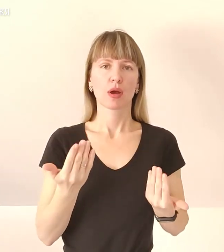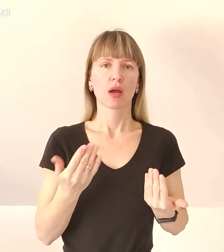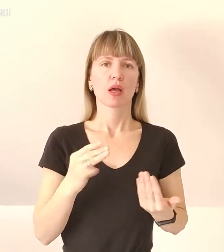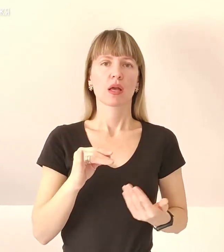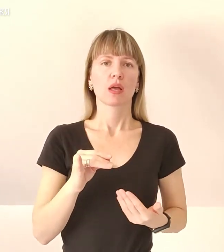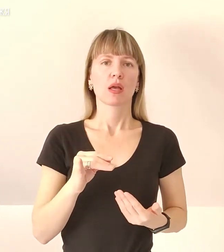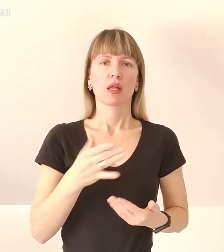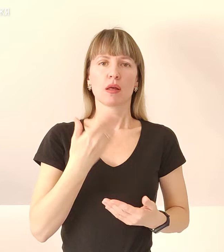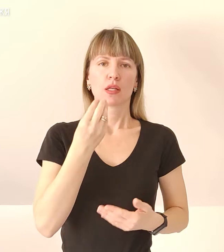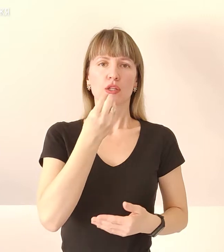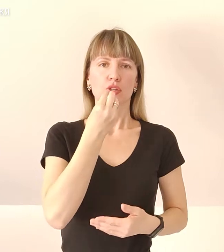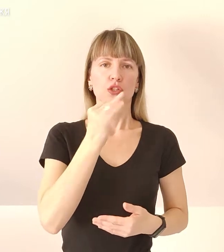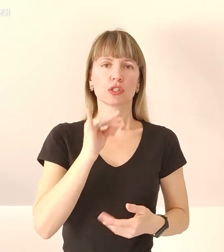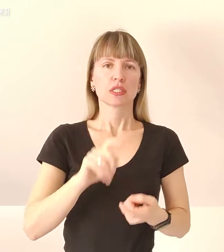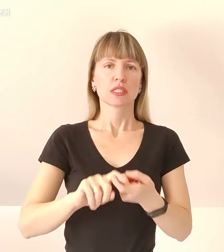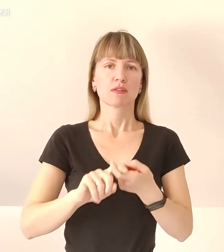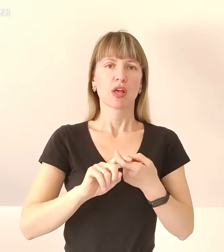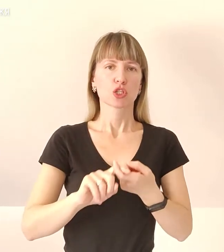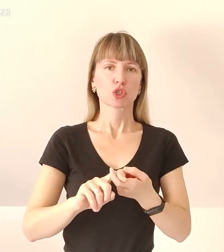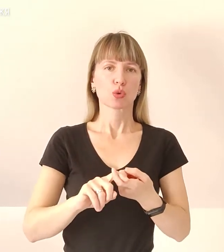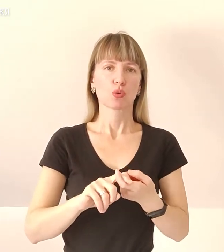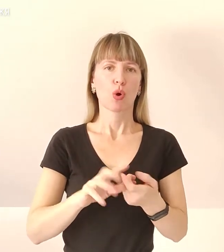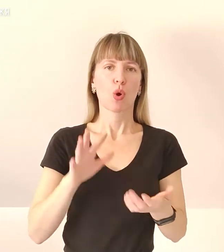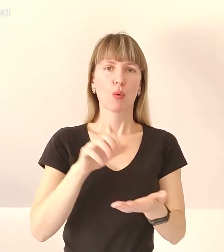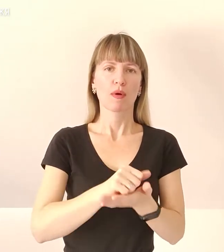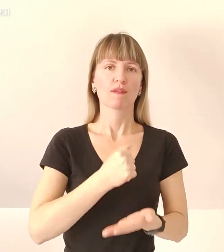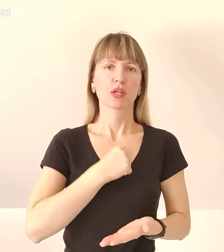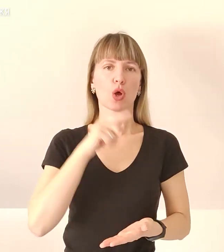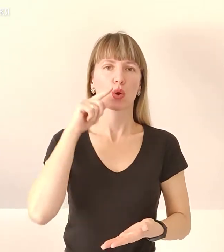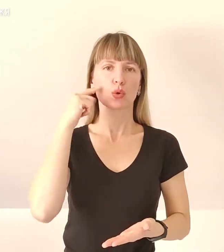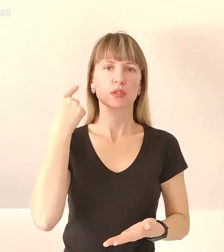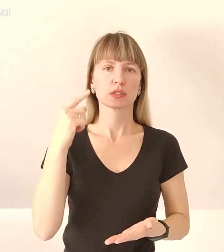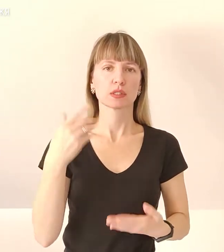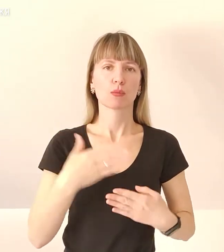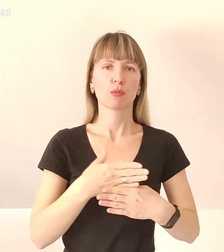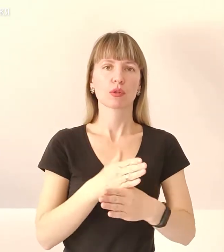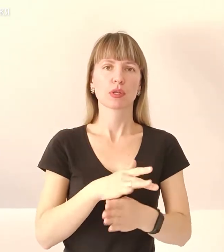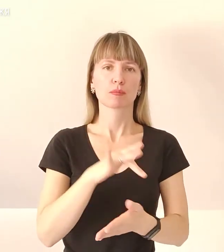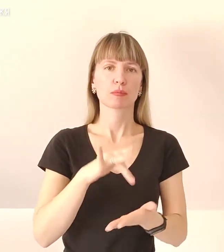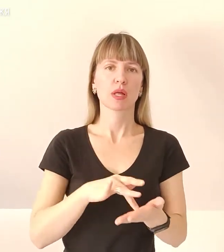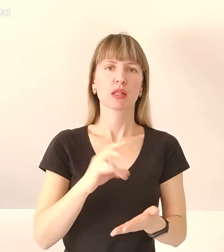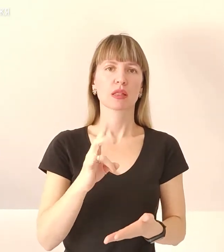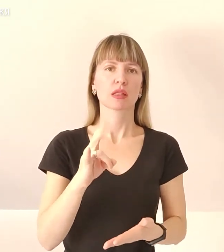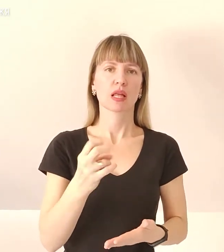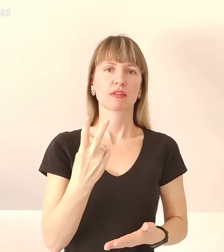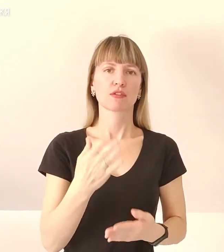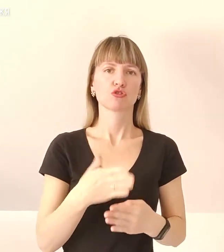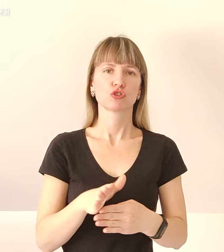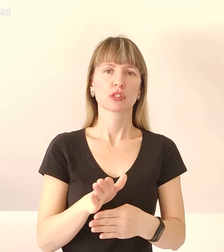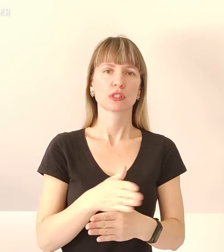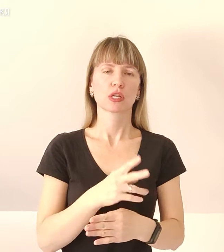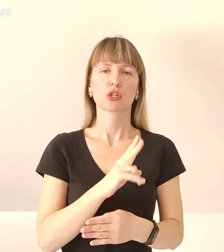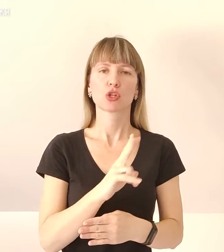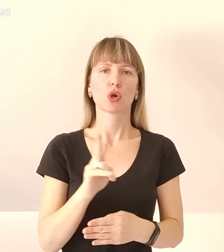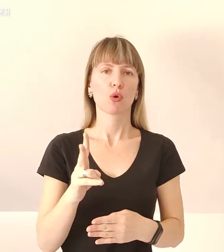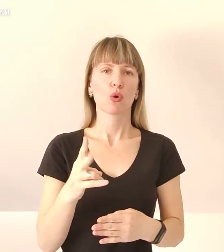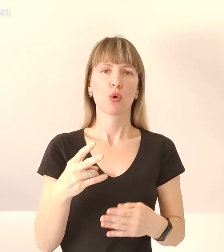немає їжі та зв'язку. Окупаційні війська РФ поділили місто на дві частини, нікого не пропускають,